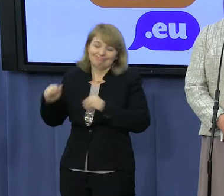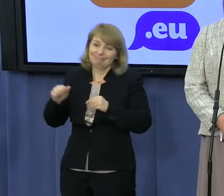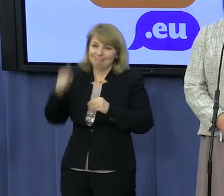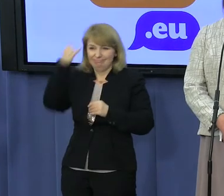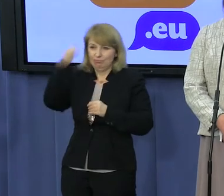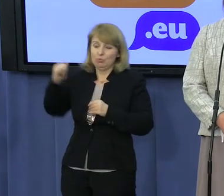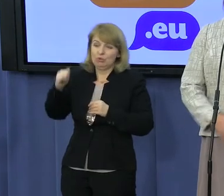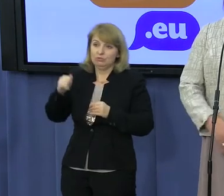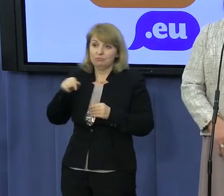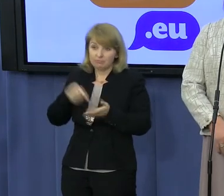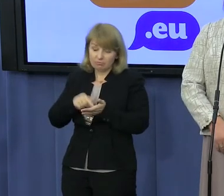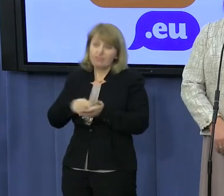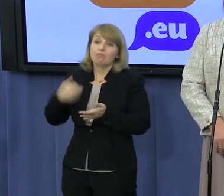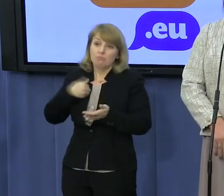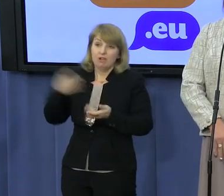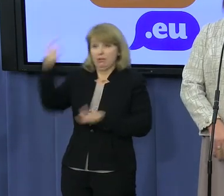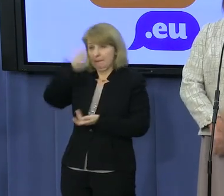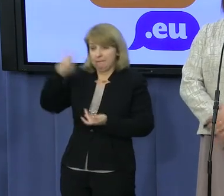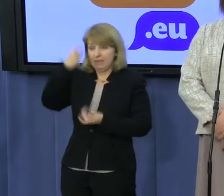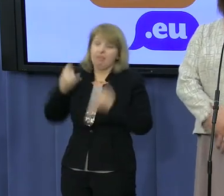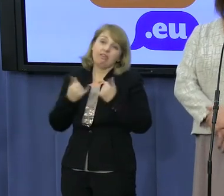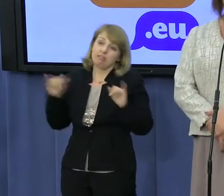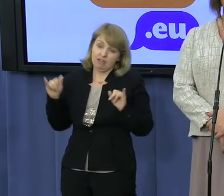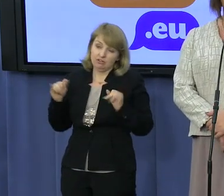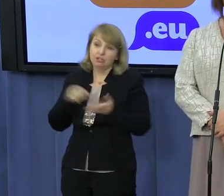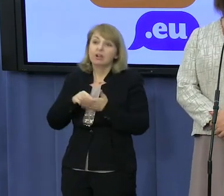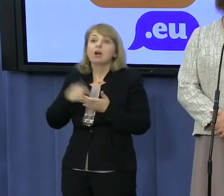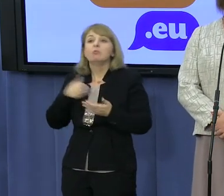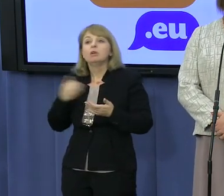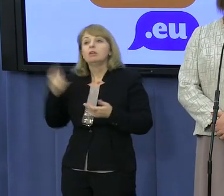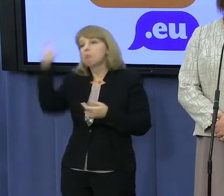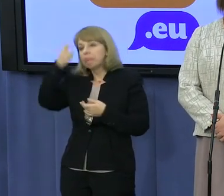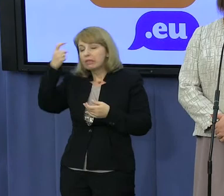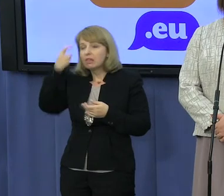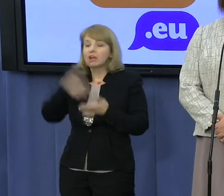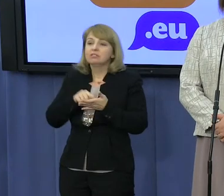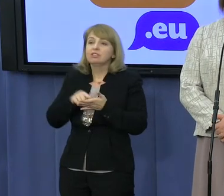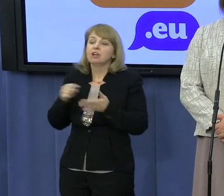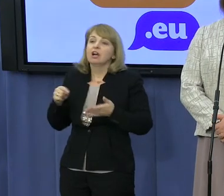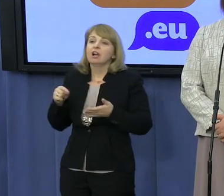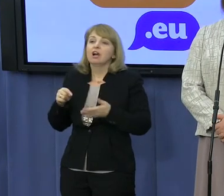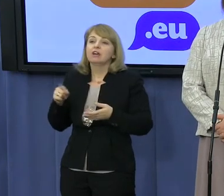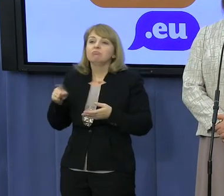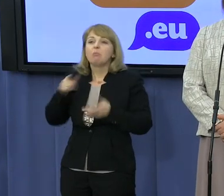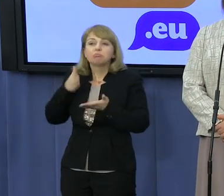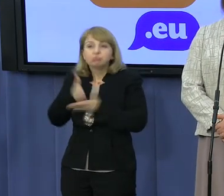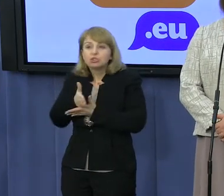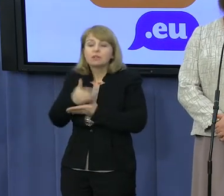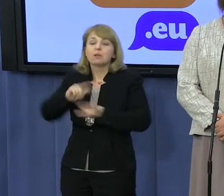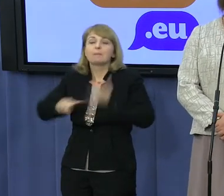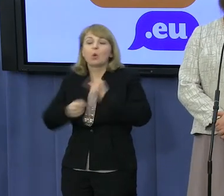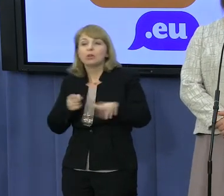znaczenia. Oni byli pijani w inny sposób. Oni byli pijani po prostu tą namiętnością tego sposobu uprawiania polityki,